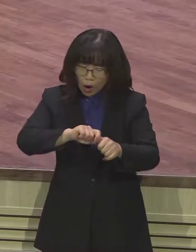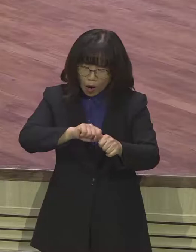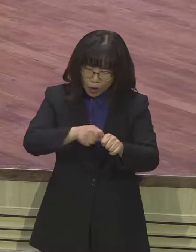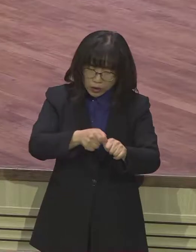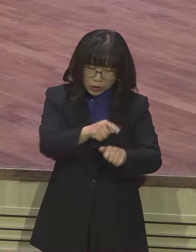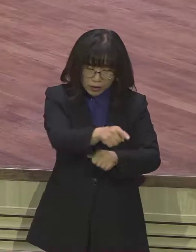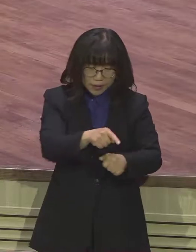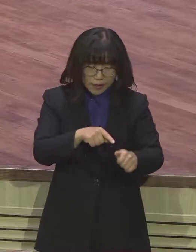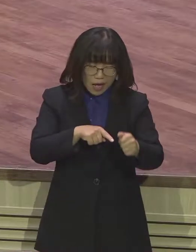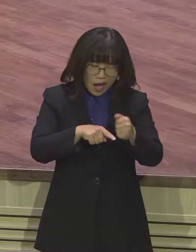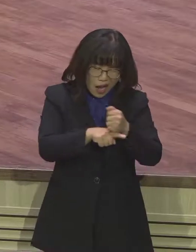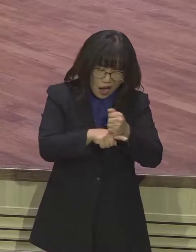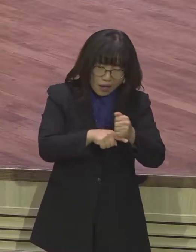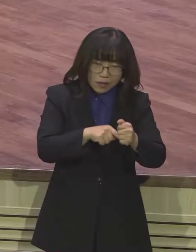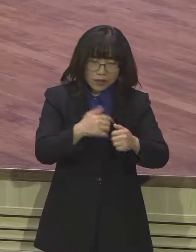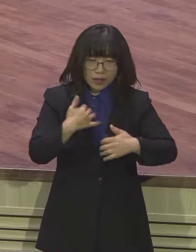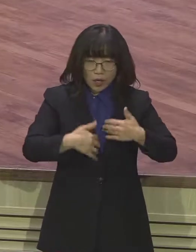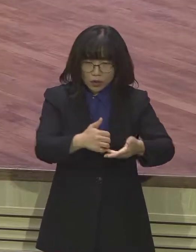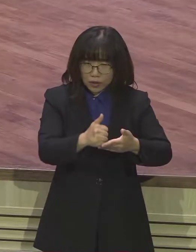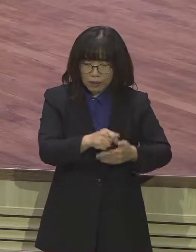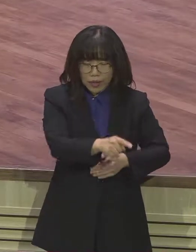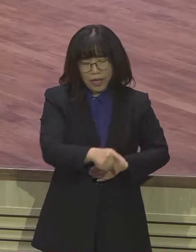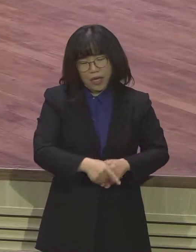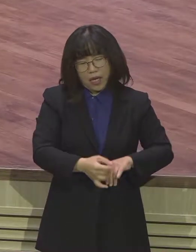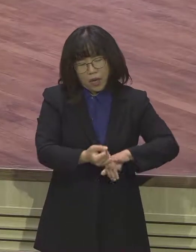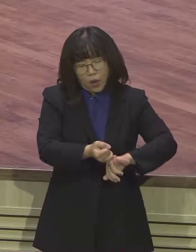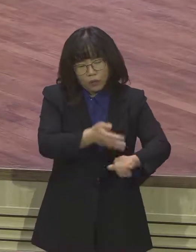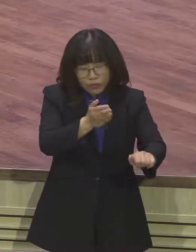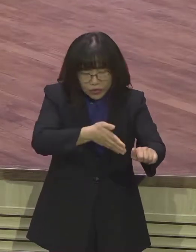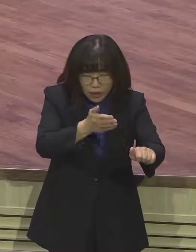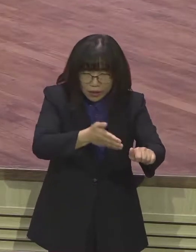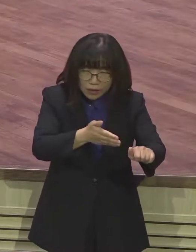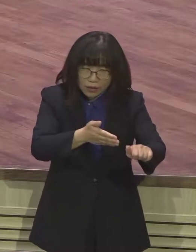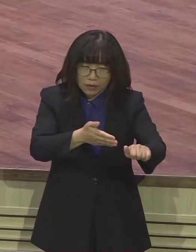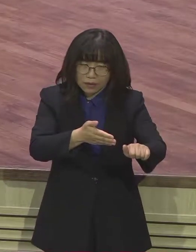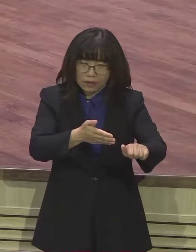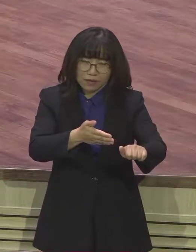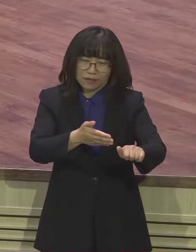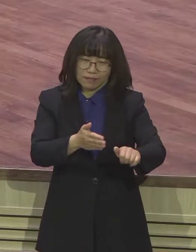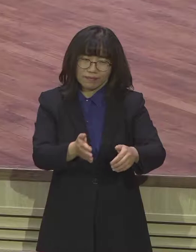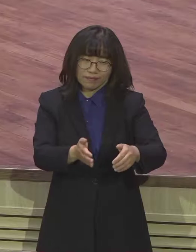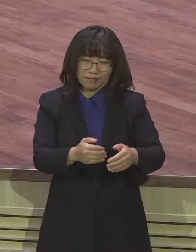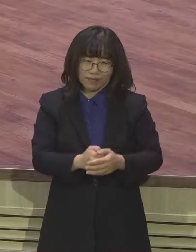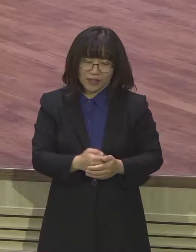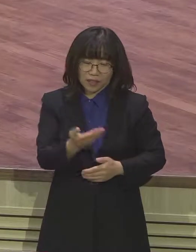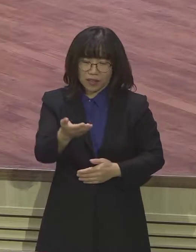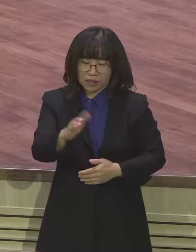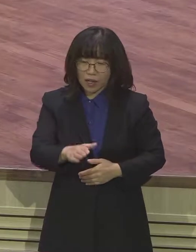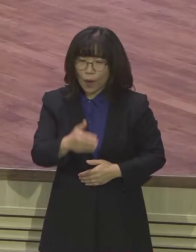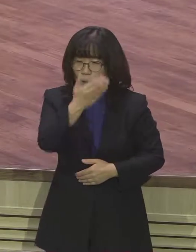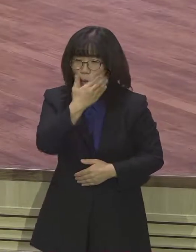강요할 때도 있고 설득할 때도 있지 않습니까 그런데 여러분 복음은 어떤 설득이나 강요가 아니라 선포입니다